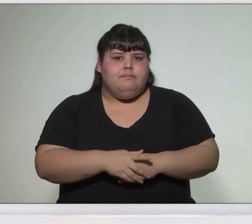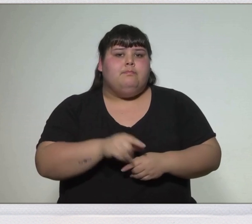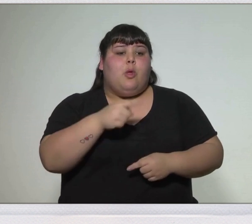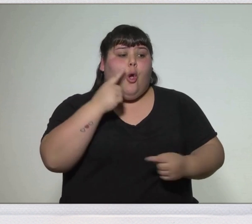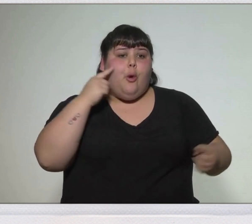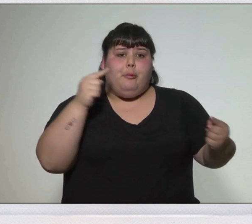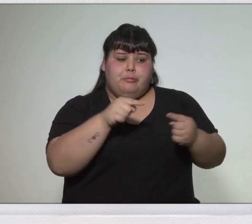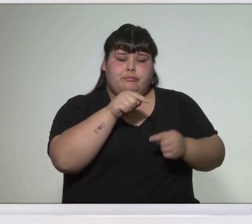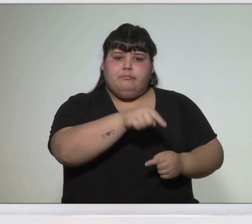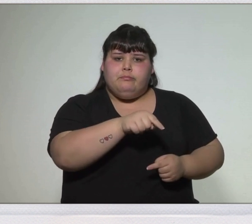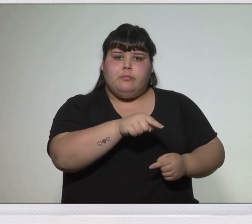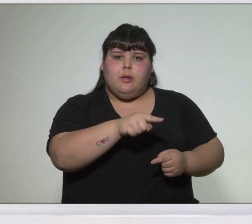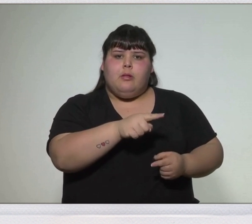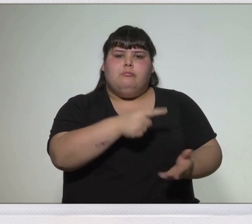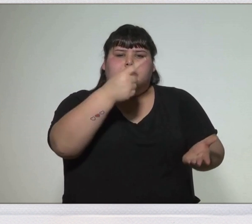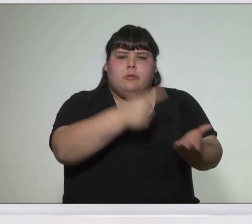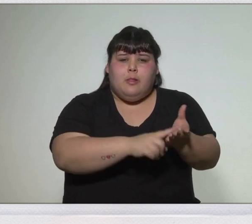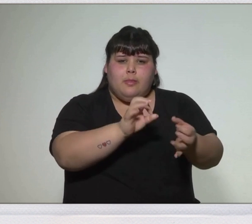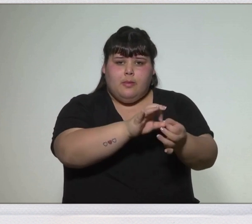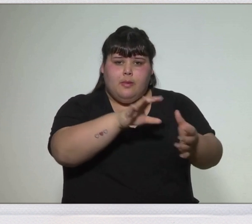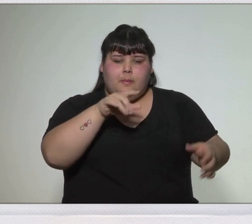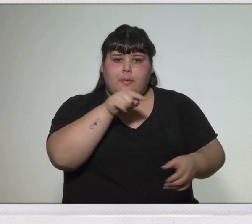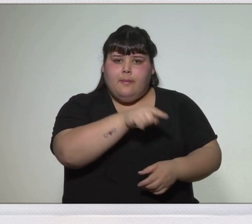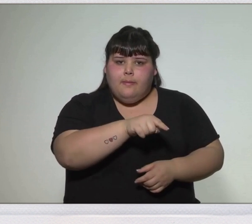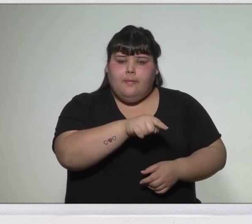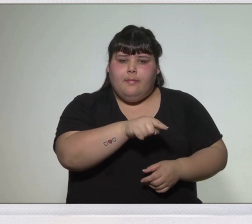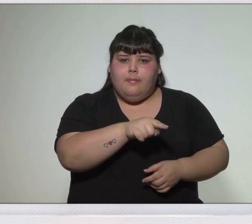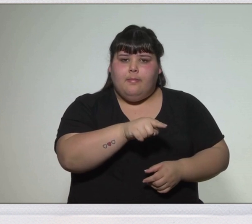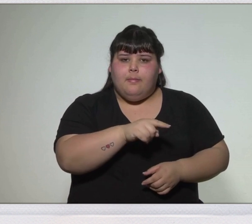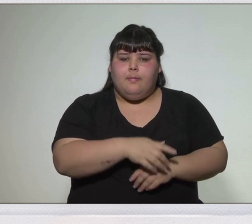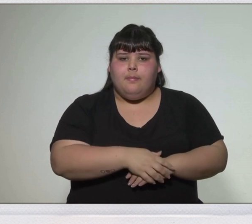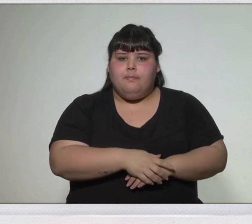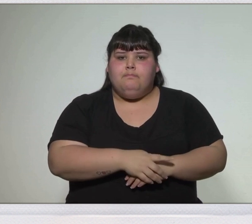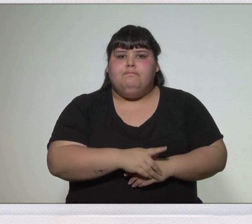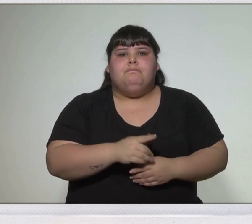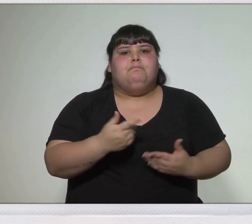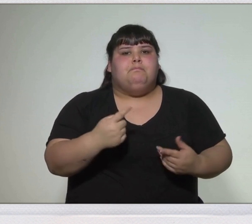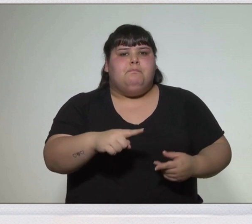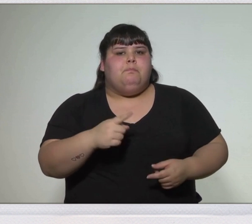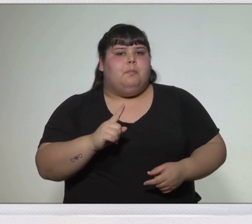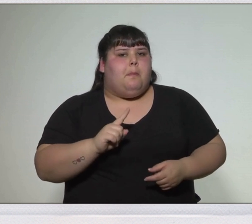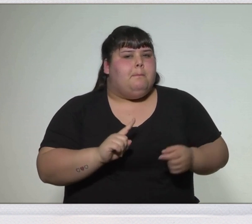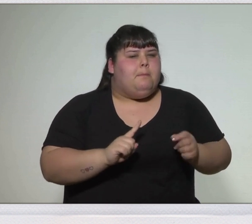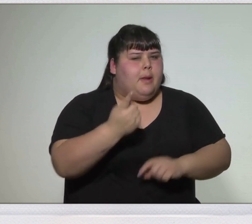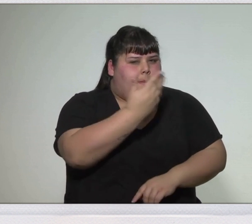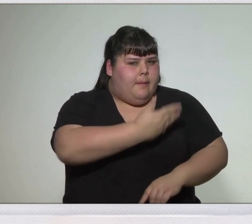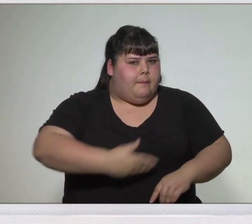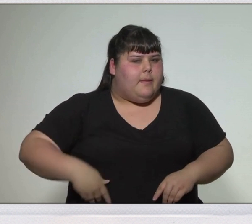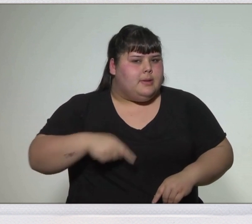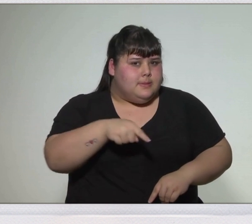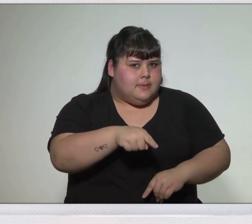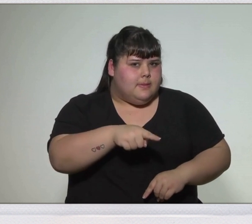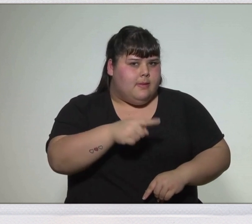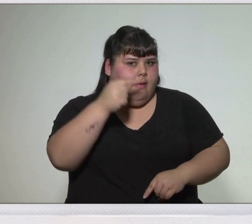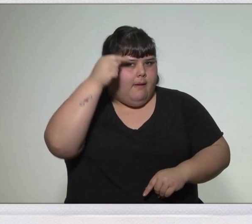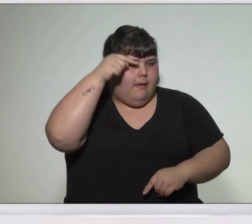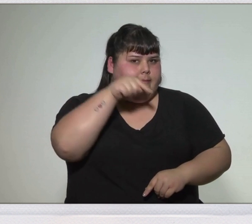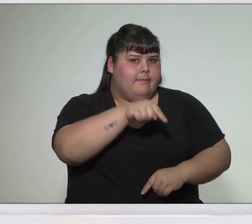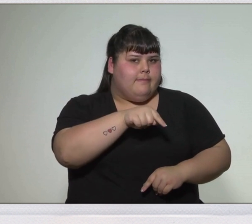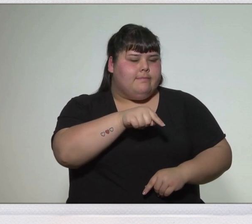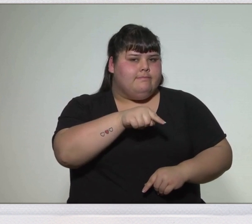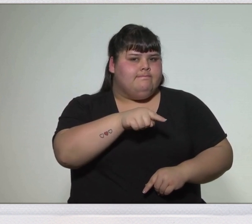finalidad declarar la independencia sin embargo su primer presidente albear